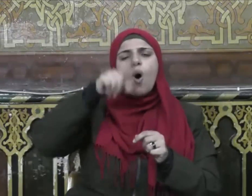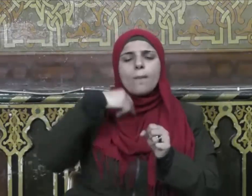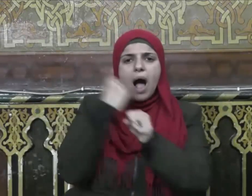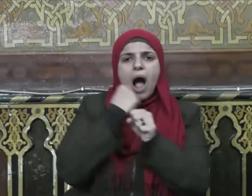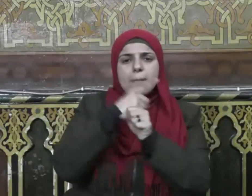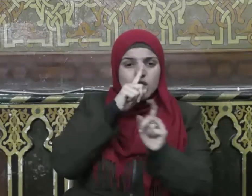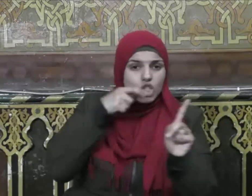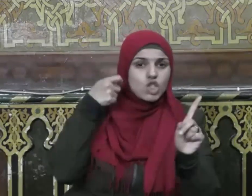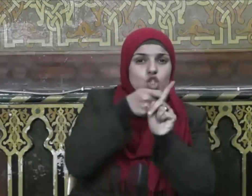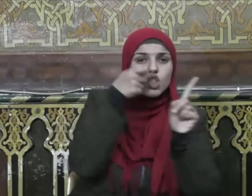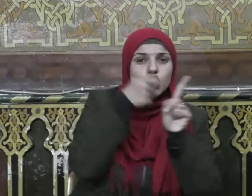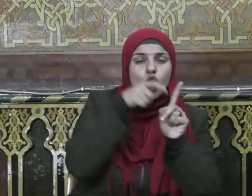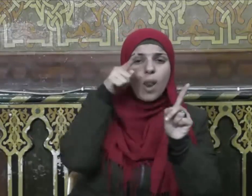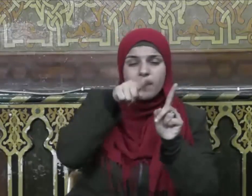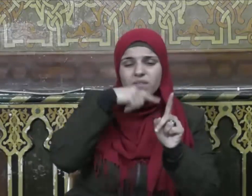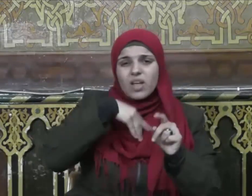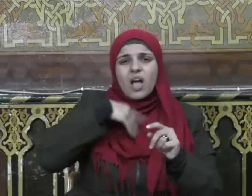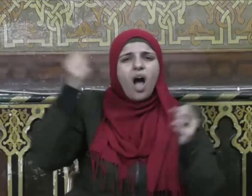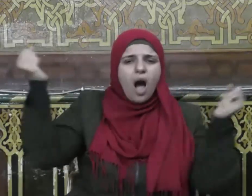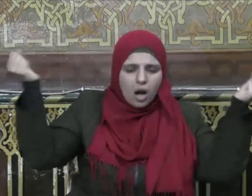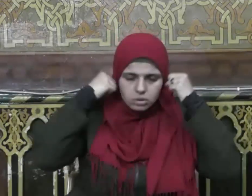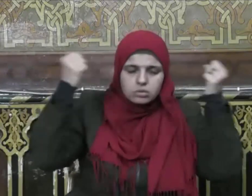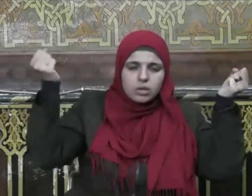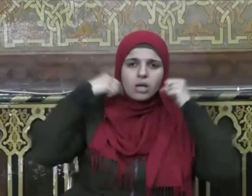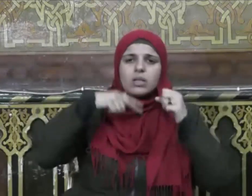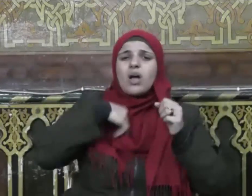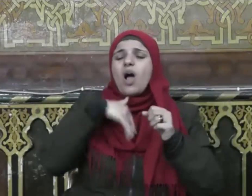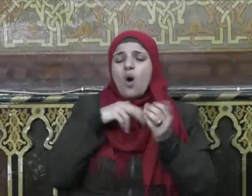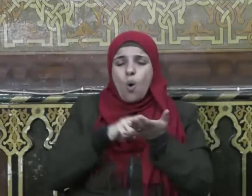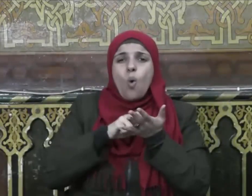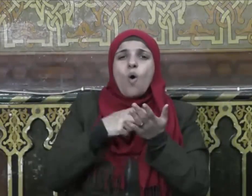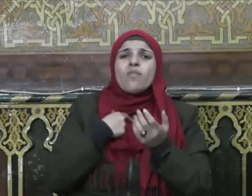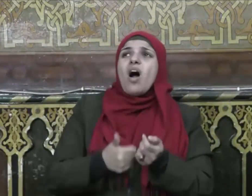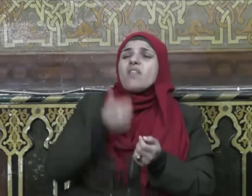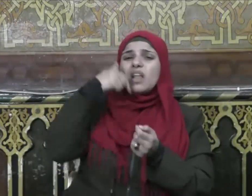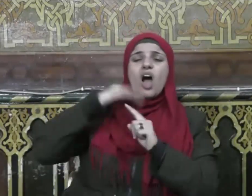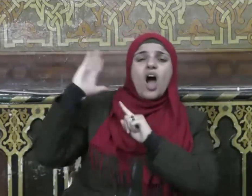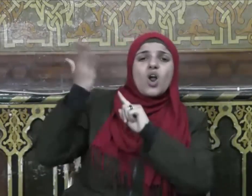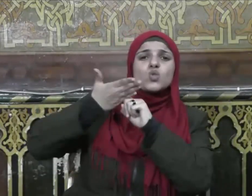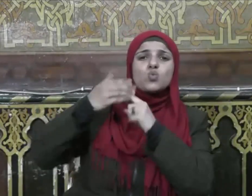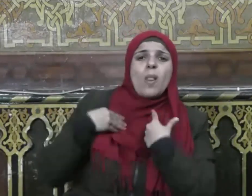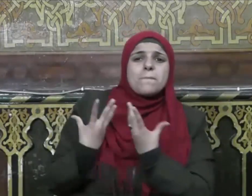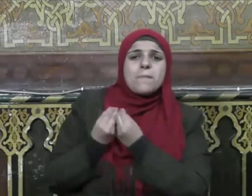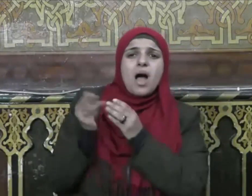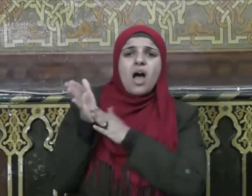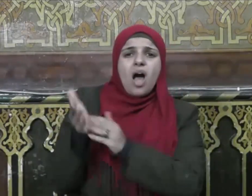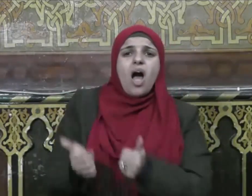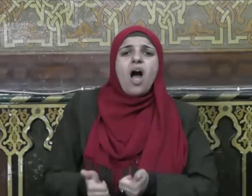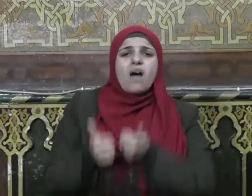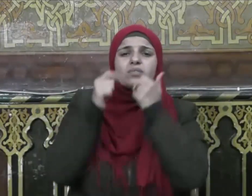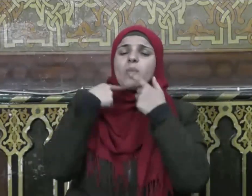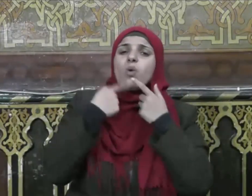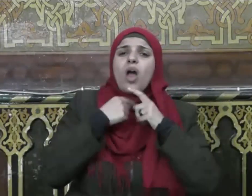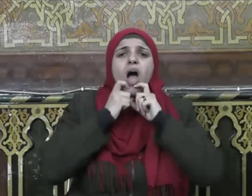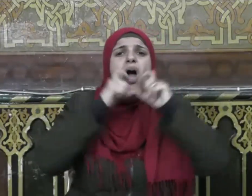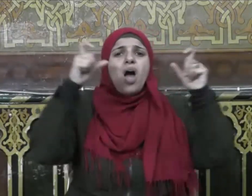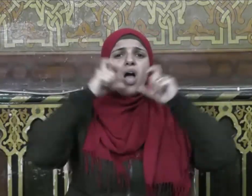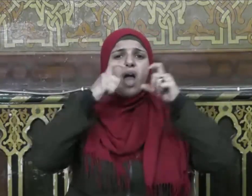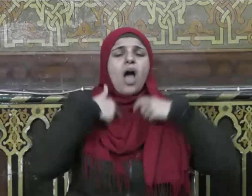على يديه يقول يا ليتني اتخذت مع الرسول شبيلاً يا ويلتا ليتني لم